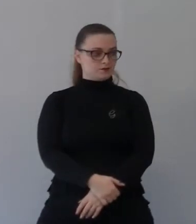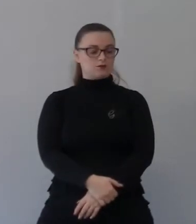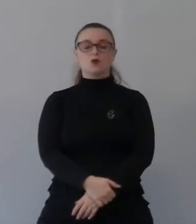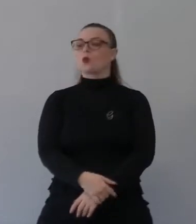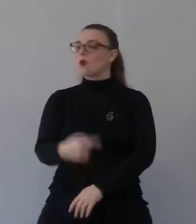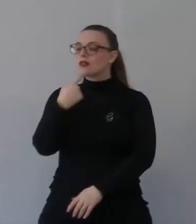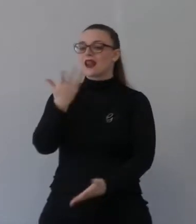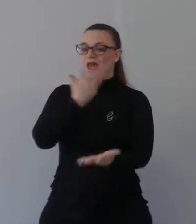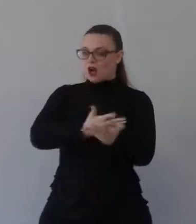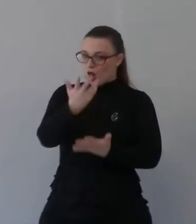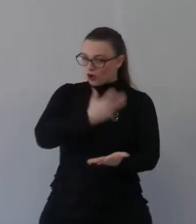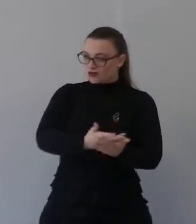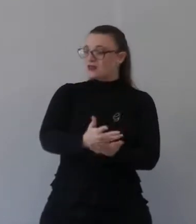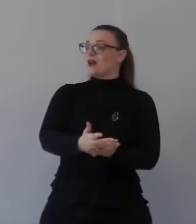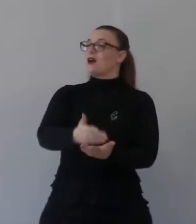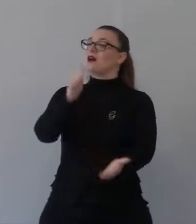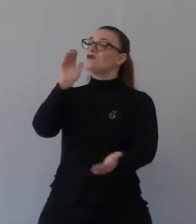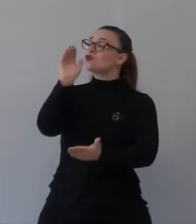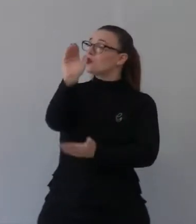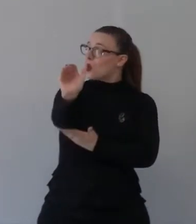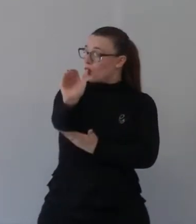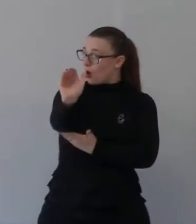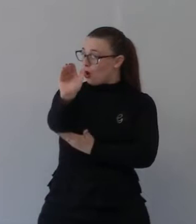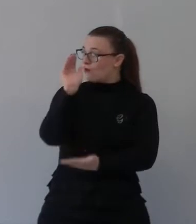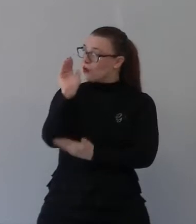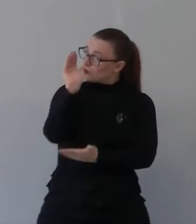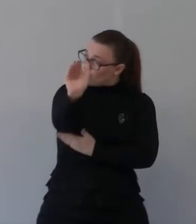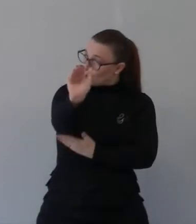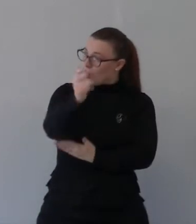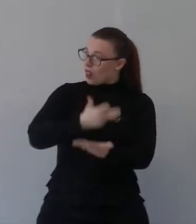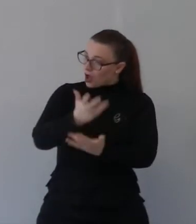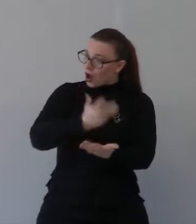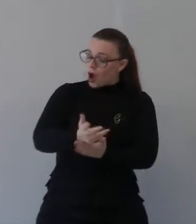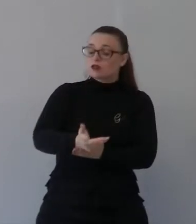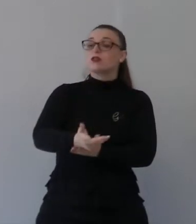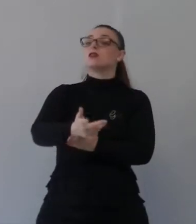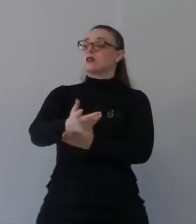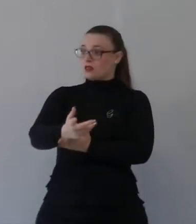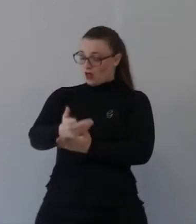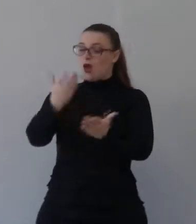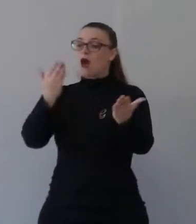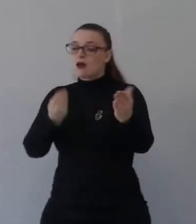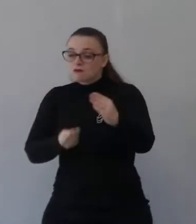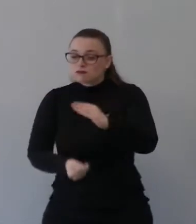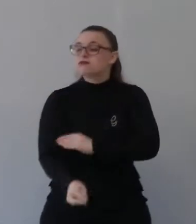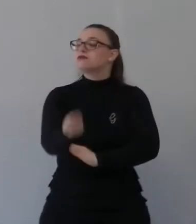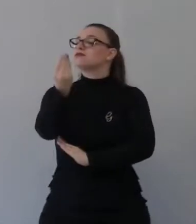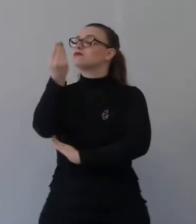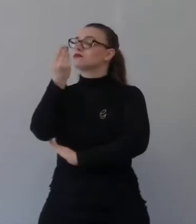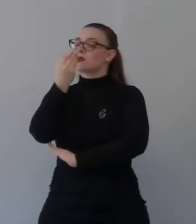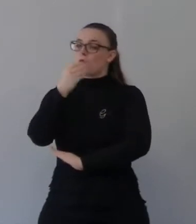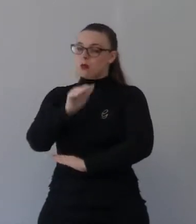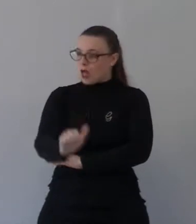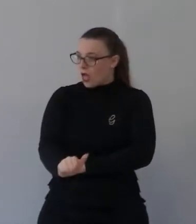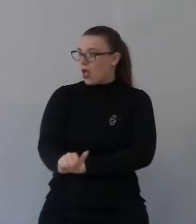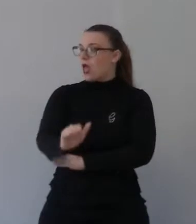rotolo e leggerà lo stesso passo che Isaia aveva scritto 720 anni prima.